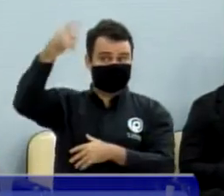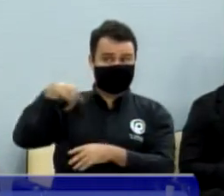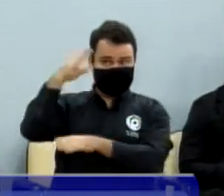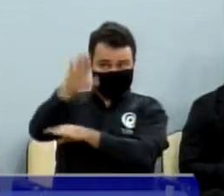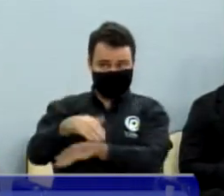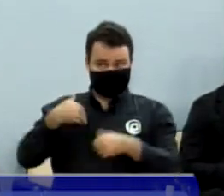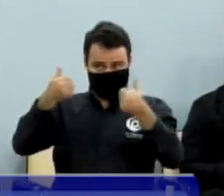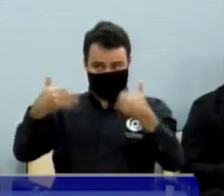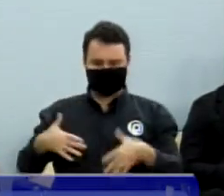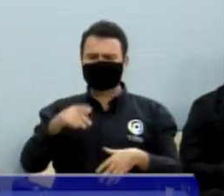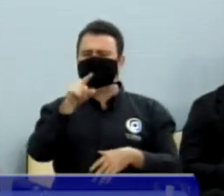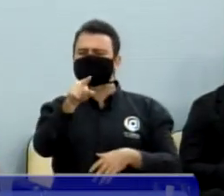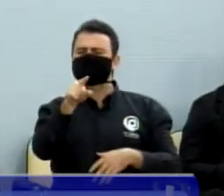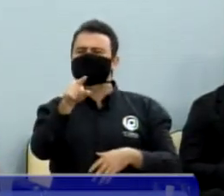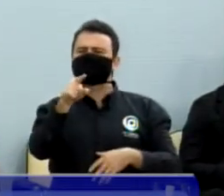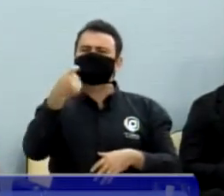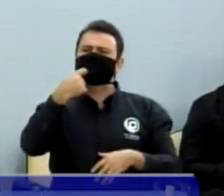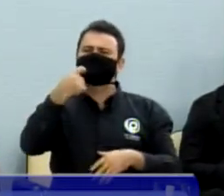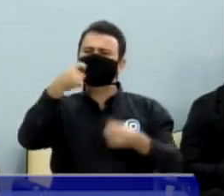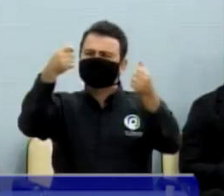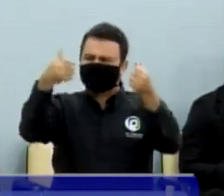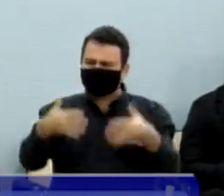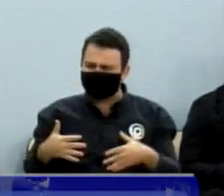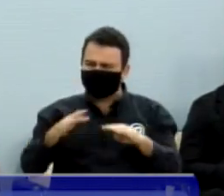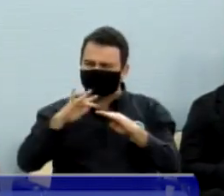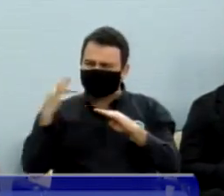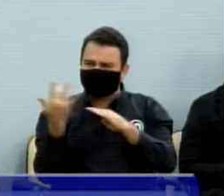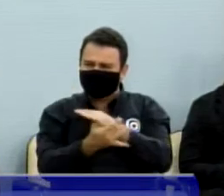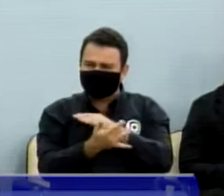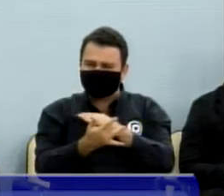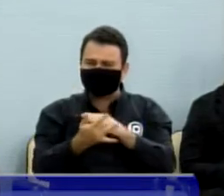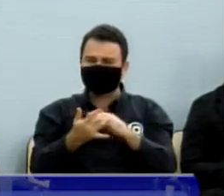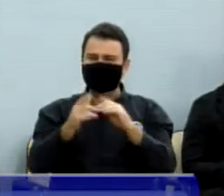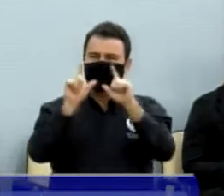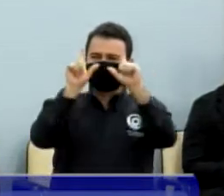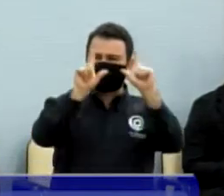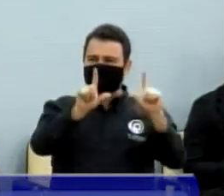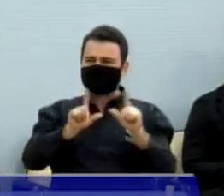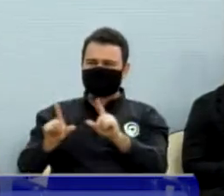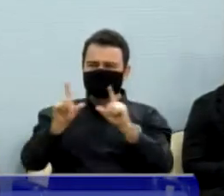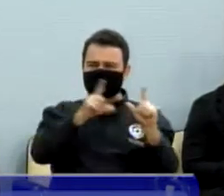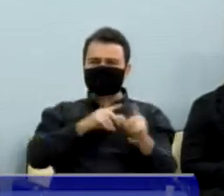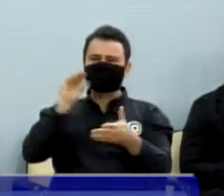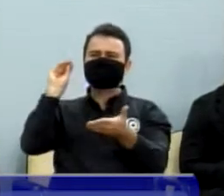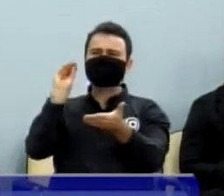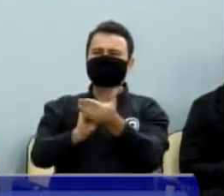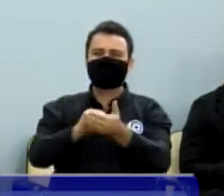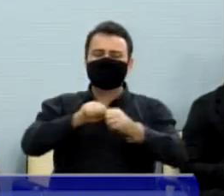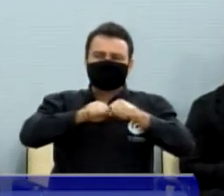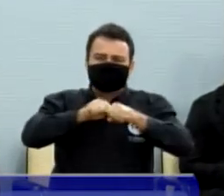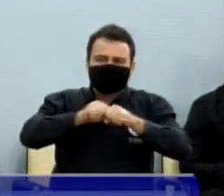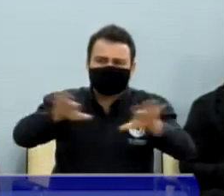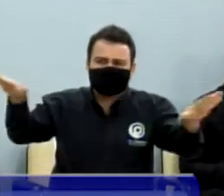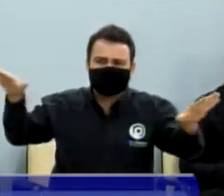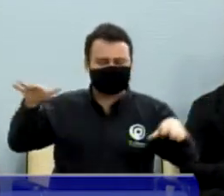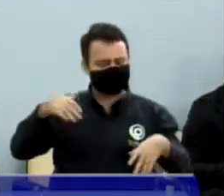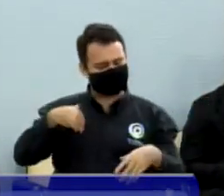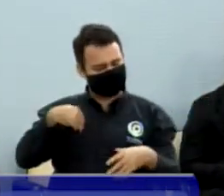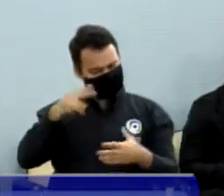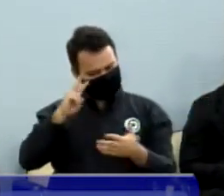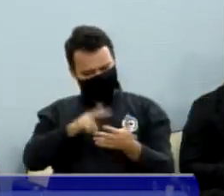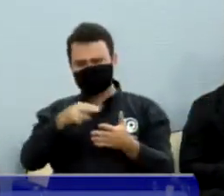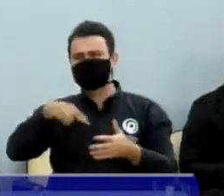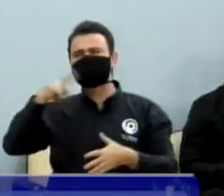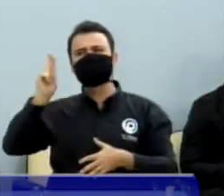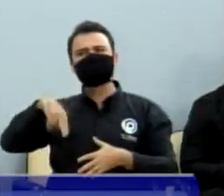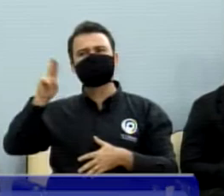desse quadrinho que o vereador Peixão citou no início da sessão. Eu nunca tive acesso a esses quadrinhos, aí pedi para a vereadora Karina, ela me passou.